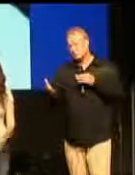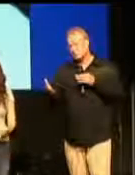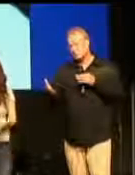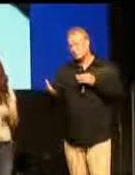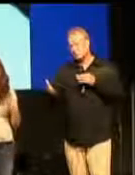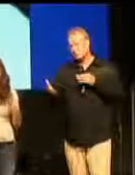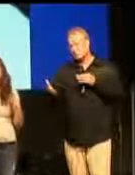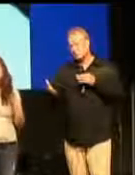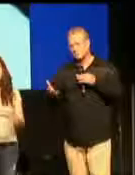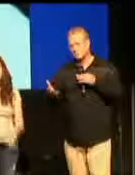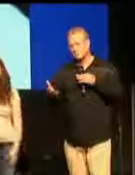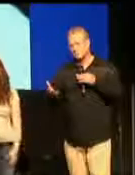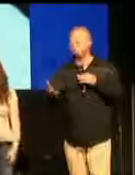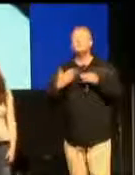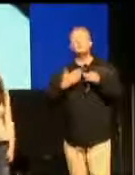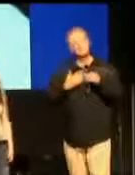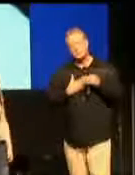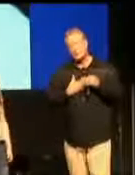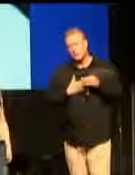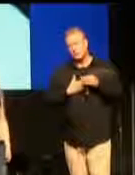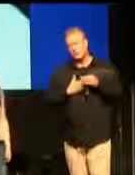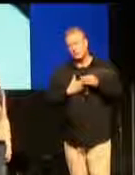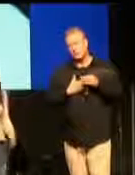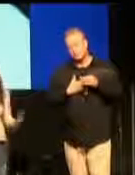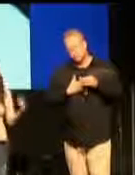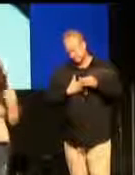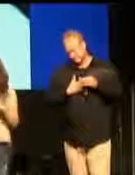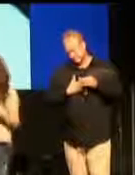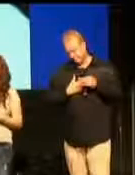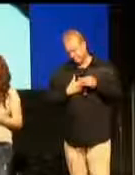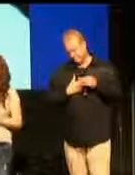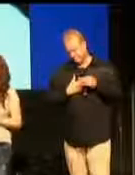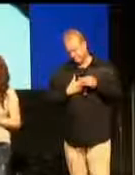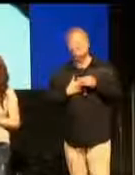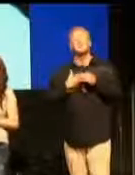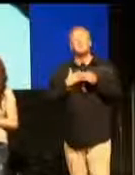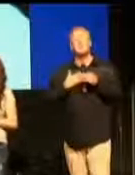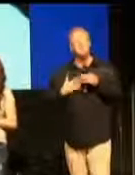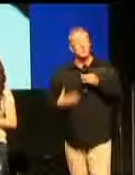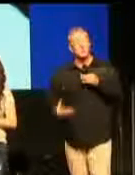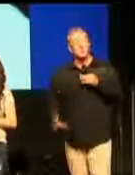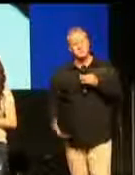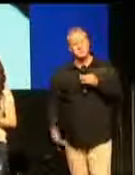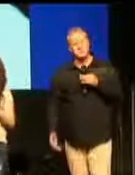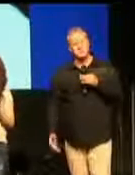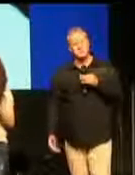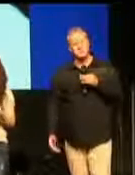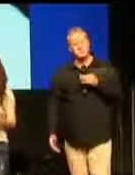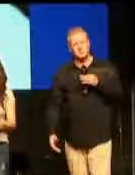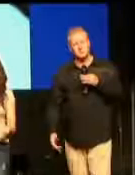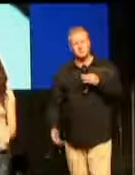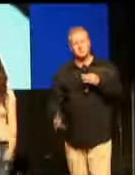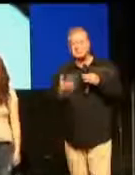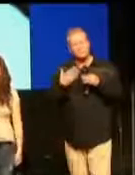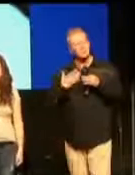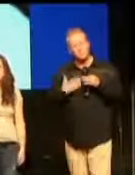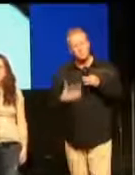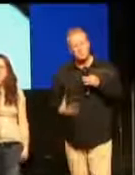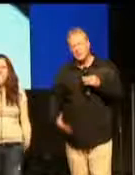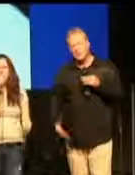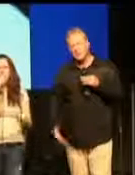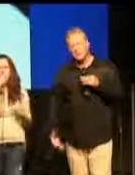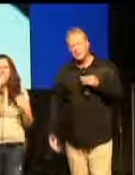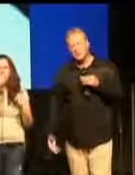Also sagte ich, Gott, das werde ich tun. Wenn du mir vergeben kannst, und das ist schon ein Wunder, wenn du